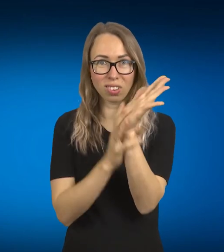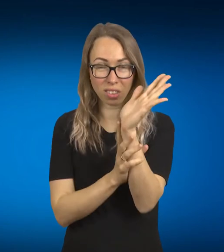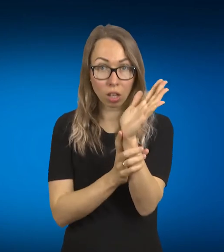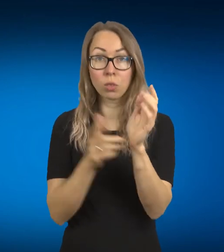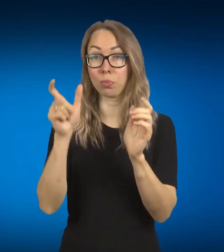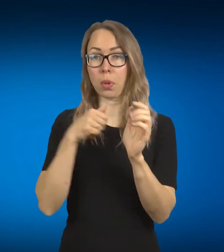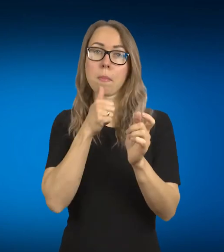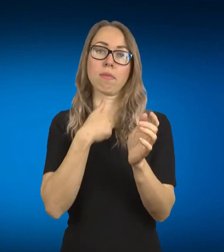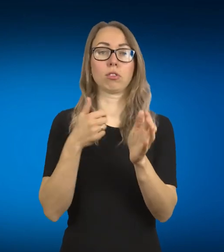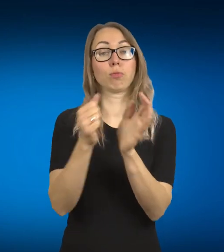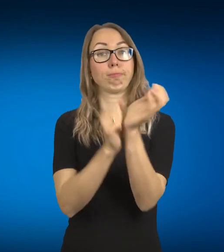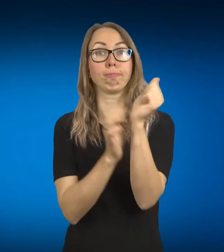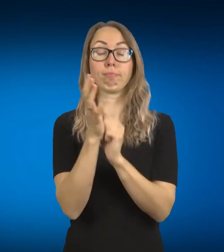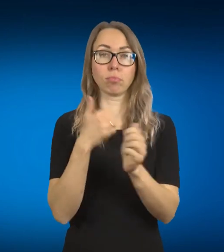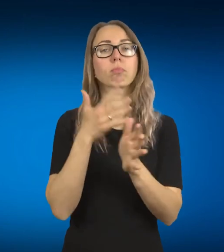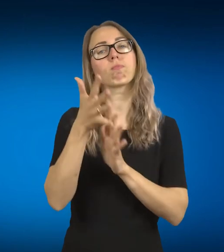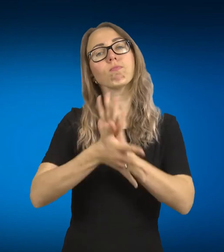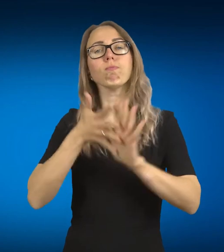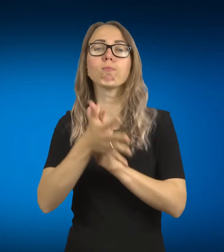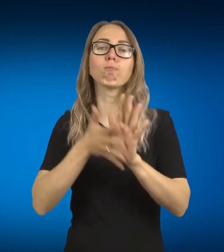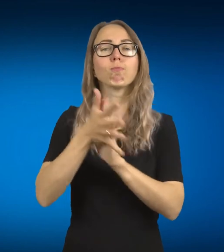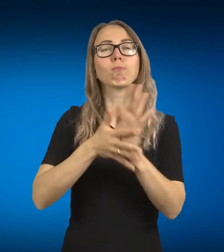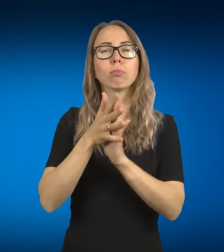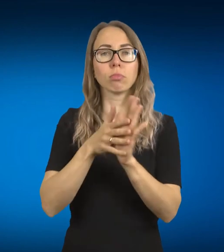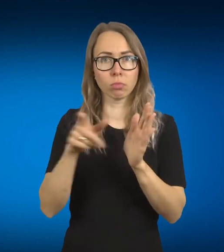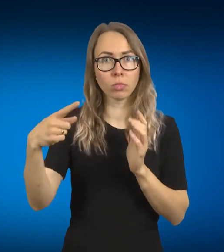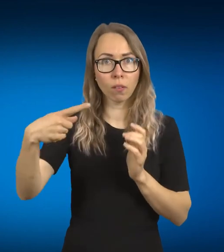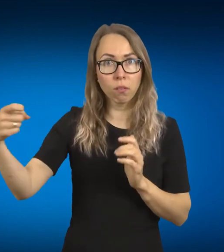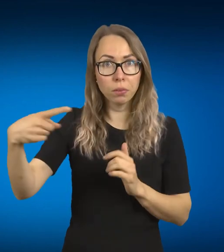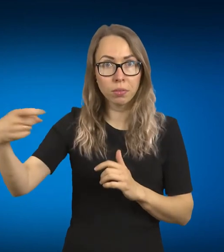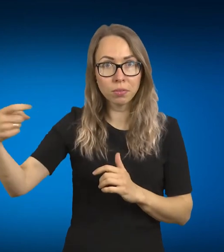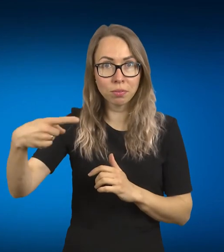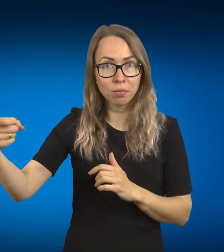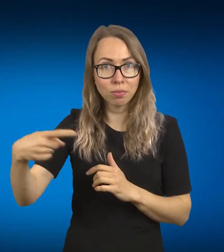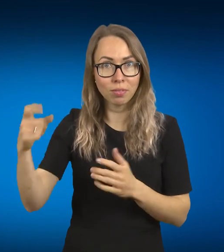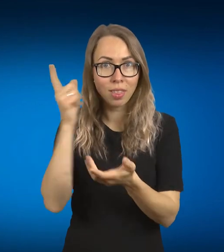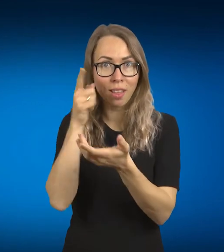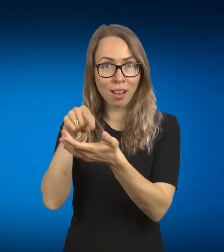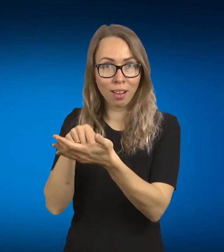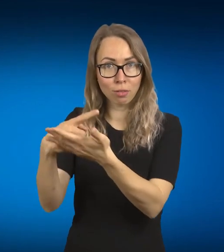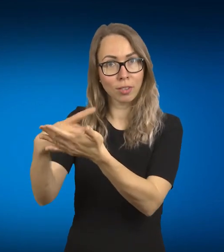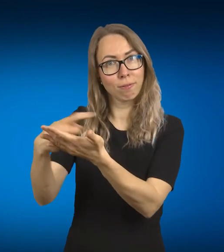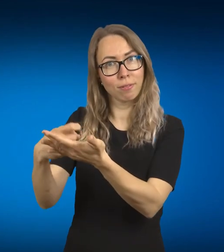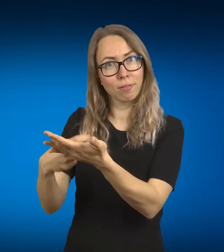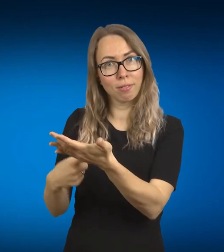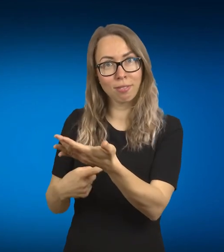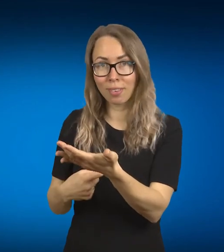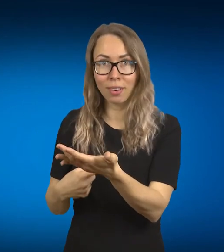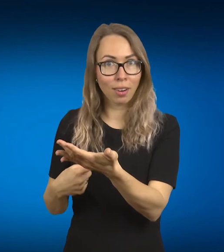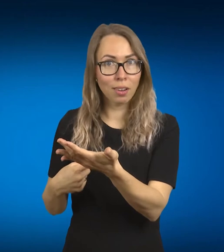jo gestus tiesiog į tau verčia arba į telefoną programėlį arba kompiuterį, tai aš manau, kad mums nereikės ne dešimt